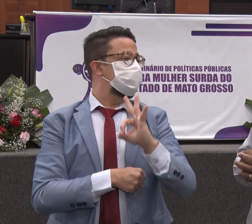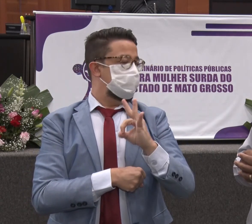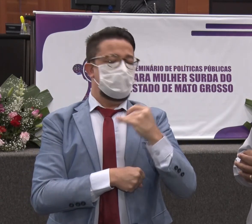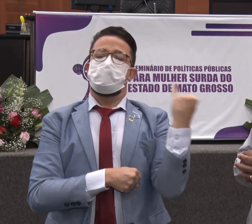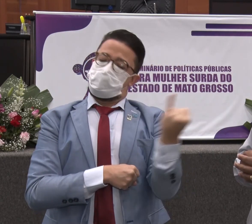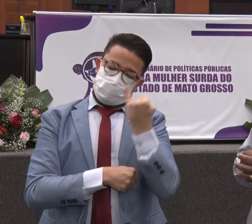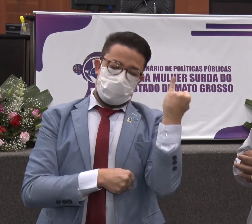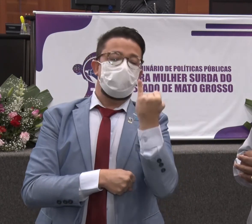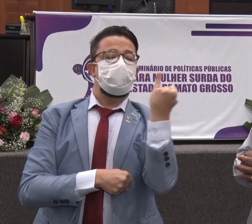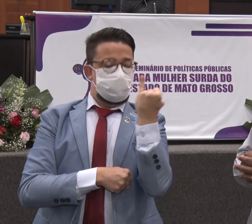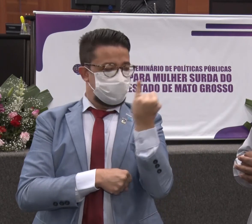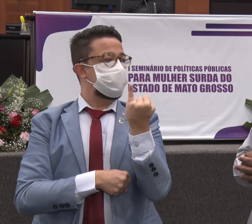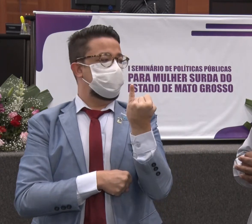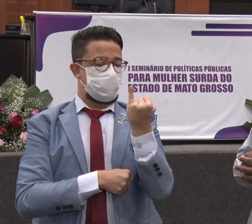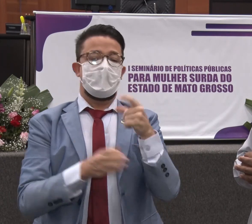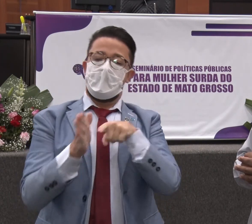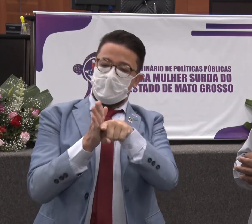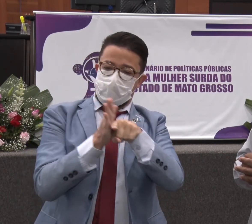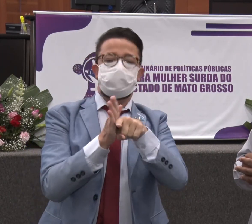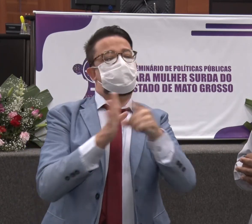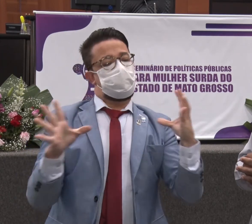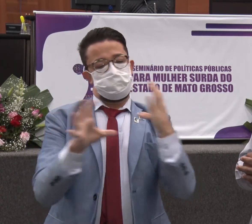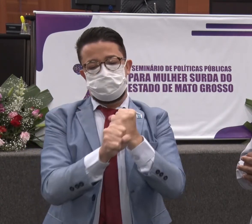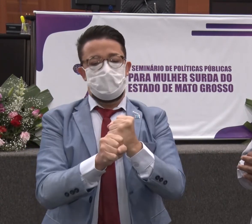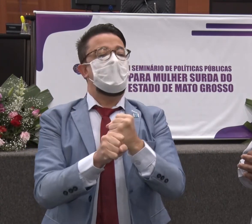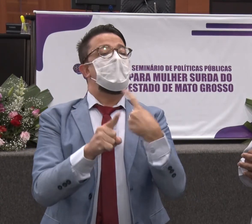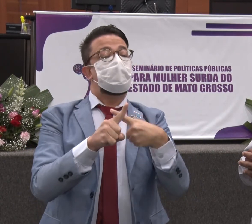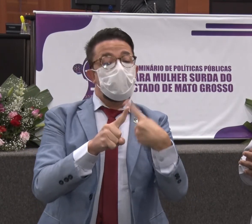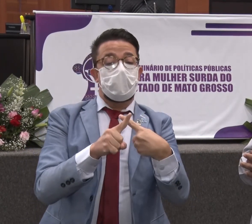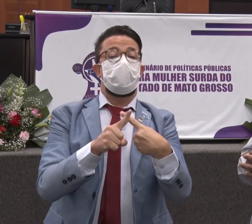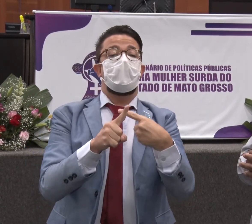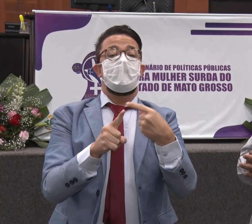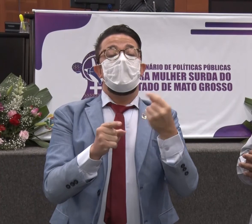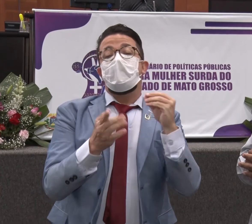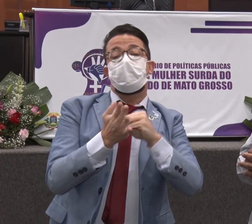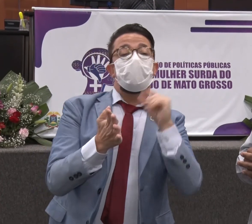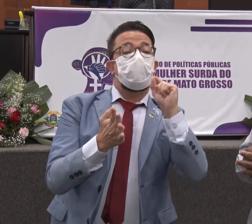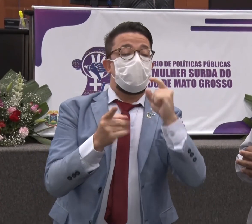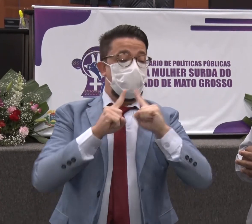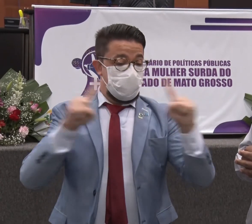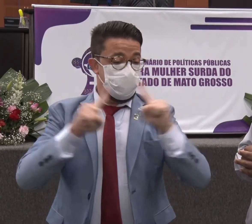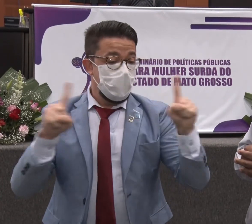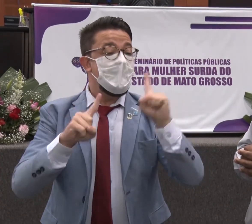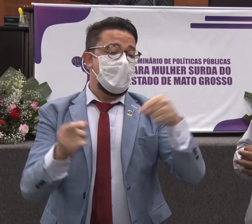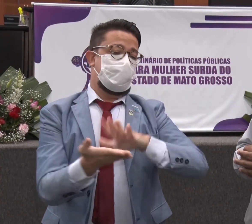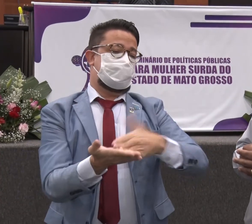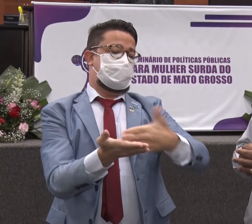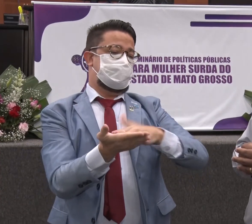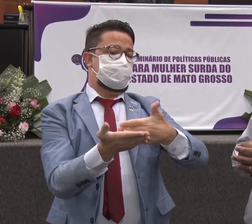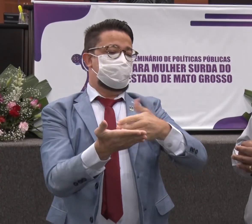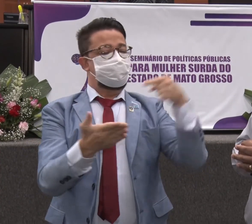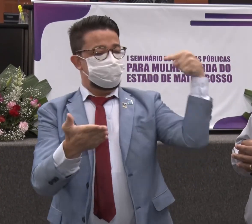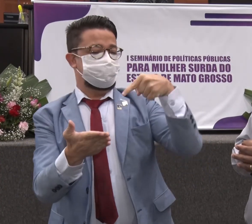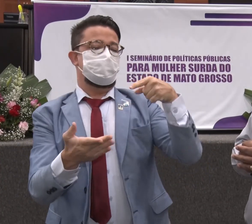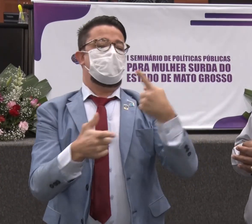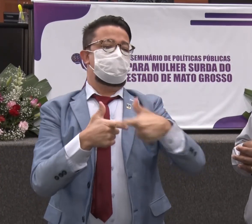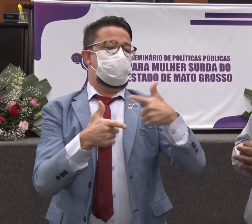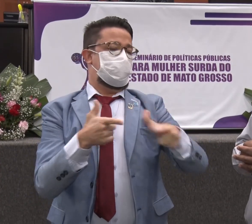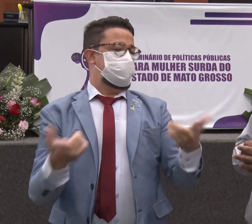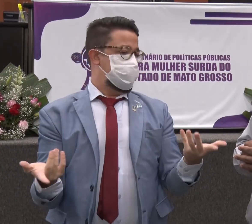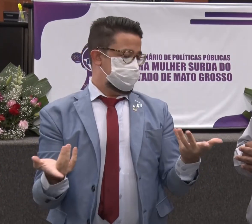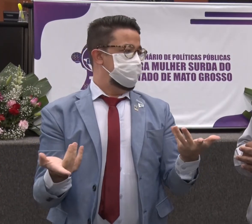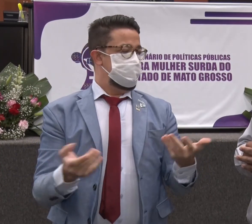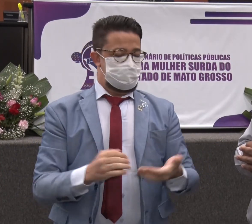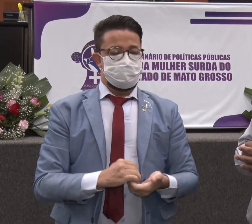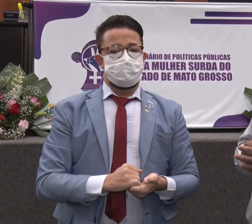E também queremos ver essas apresentações delas, como está sendo feito esse trabalho. Por isso foi feito esse convite para que todos estivessem participando. E a maioria